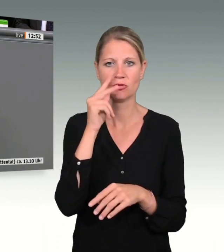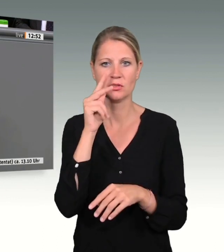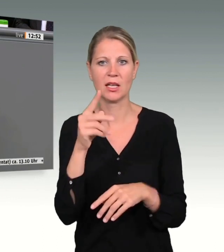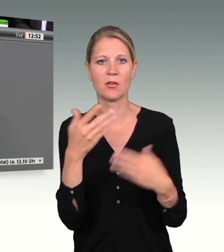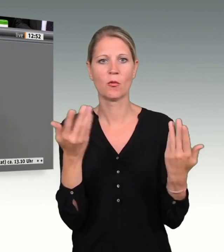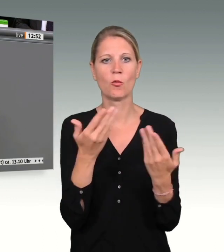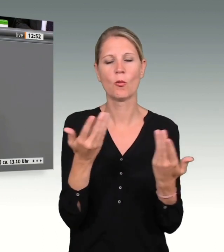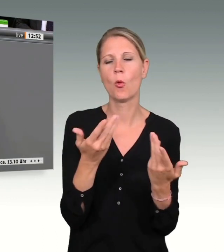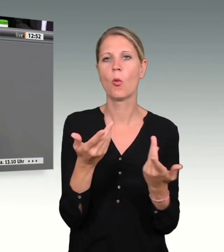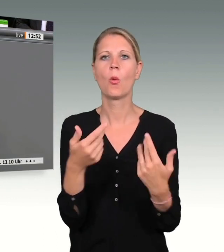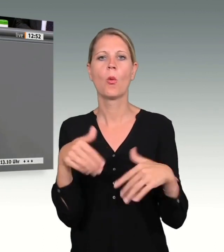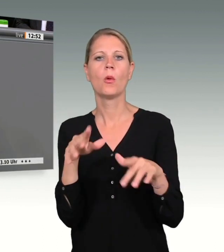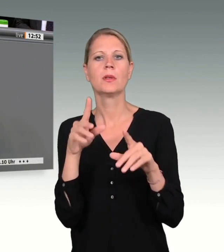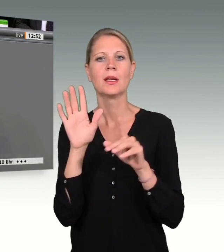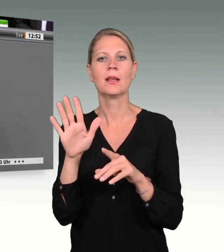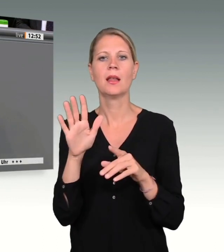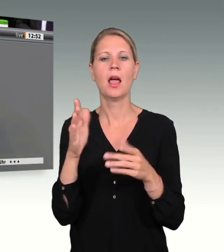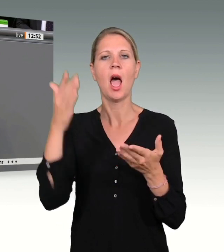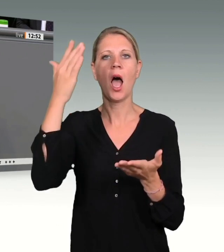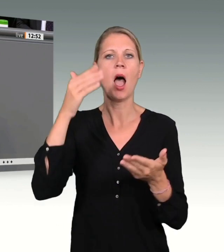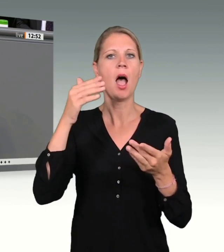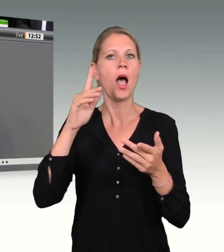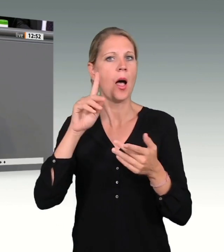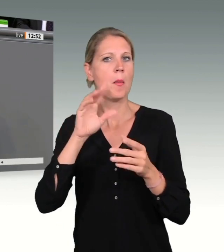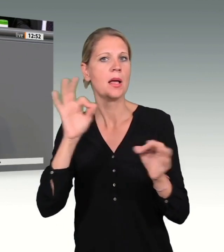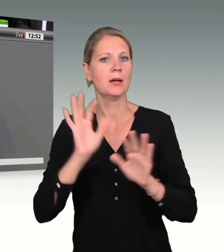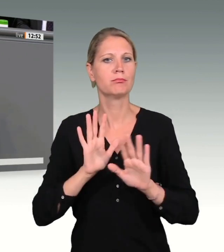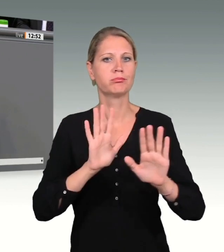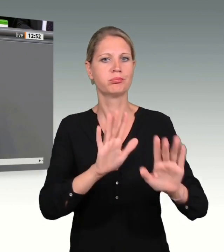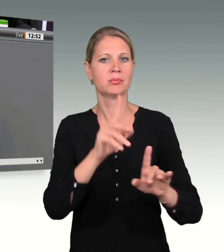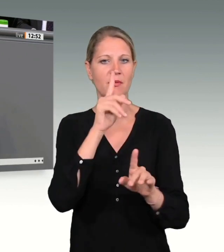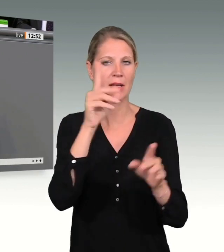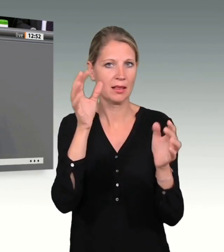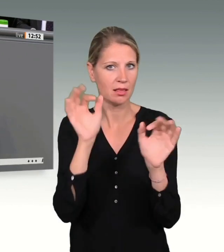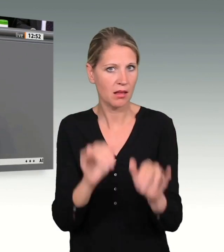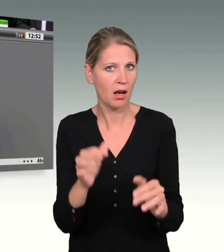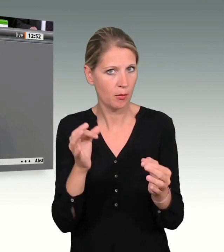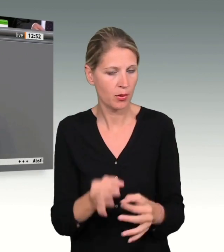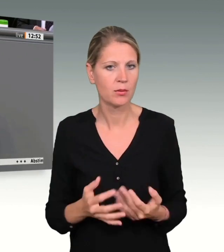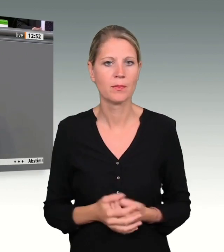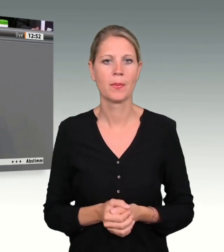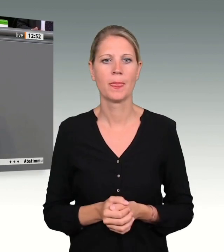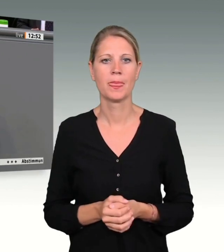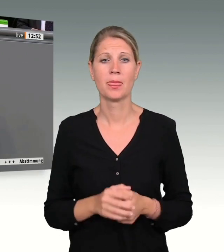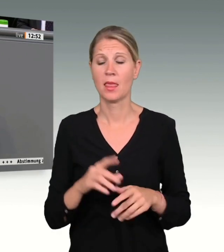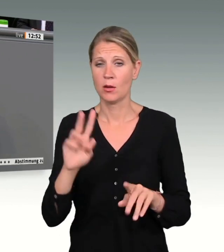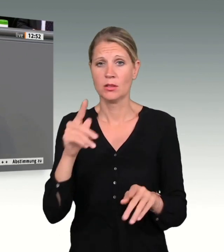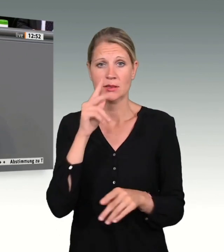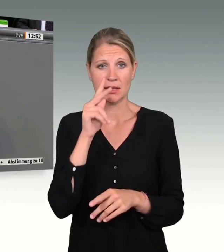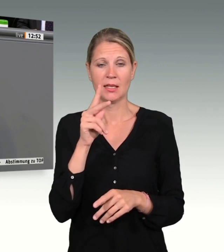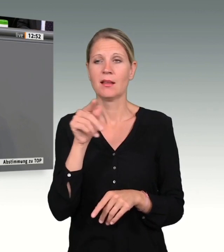Wir müssen auch feststellen, dass die Gefährlichkeit des Attentäters offenkundig war. Die islamistische Gesinnung